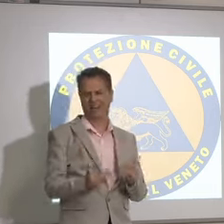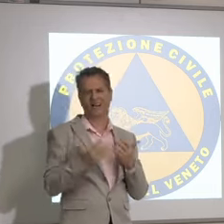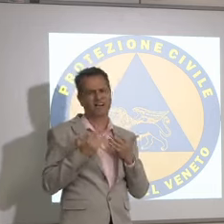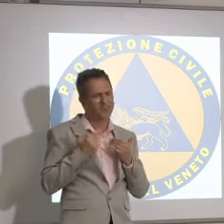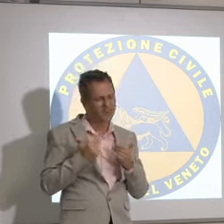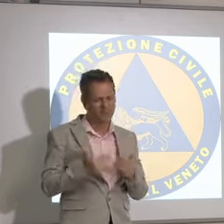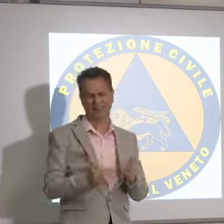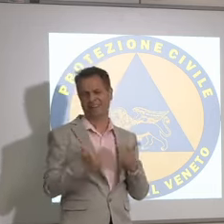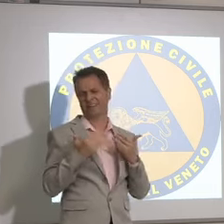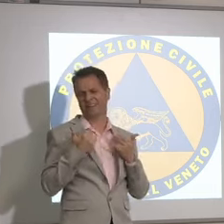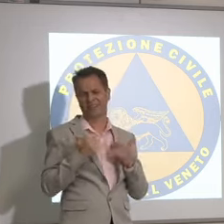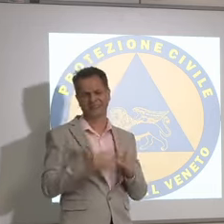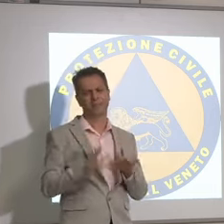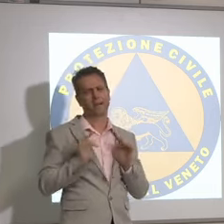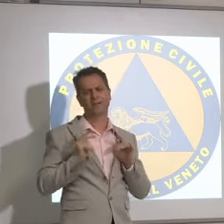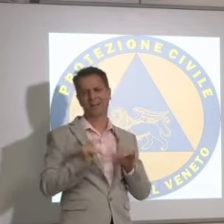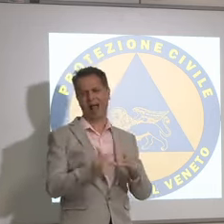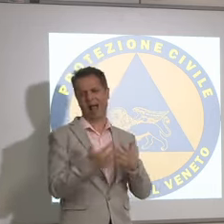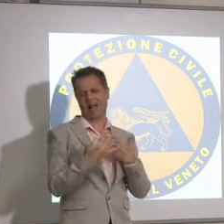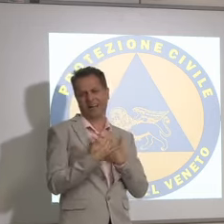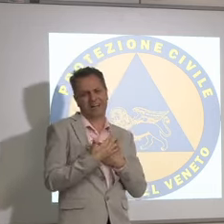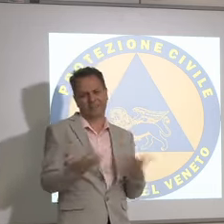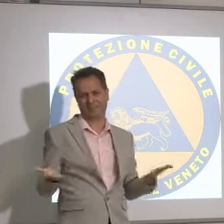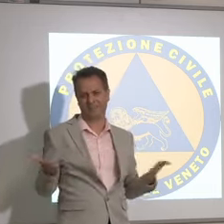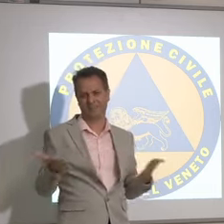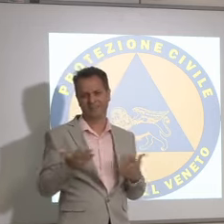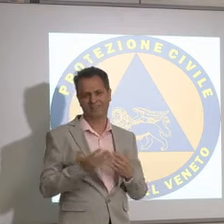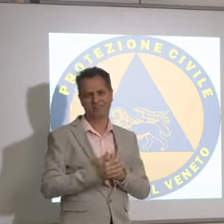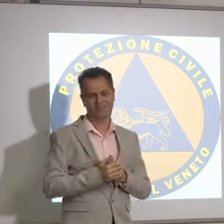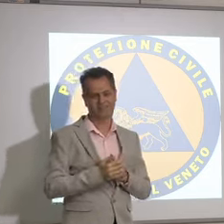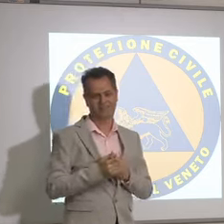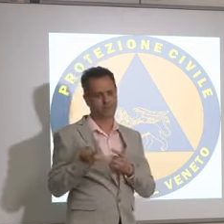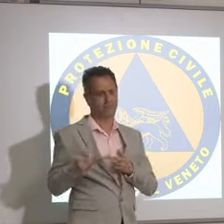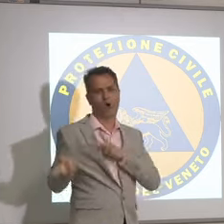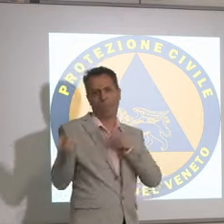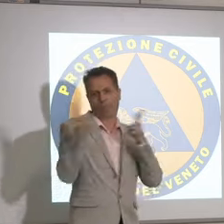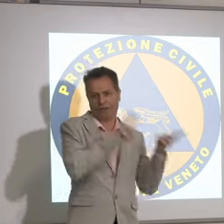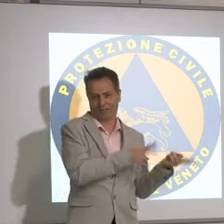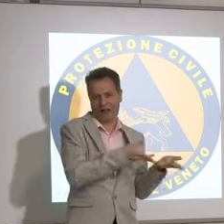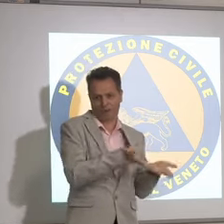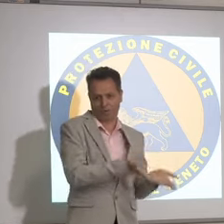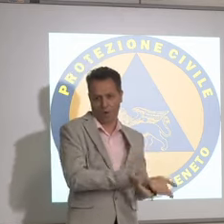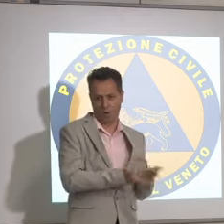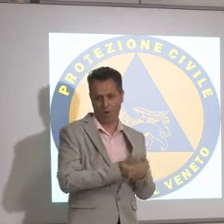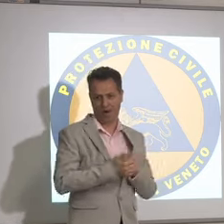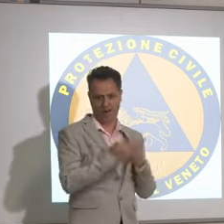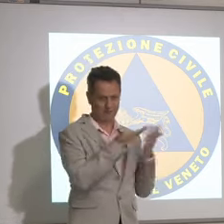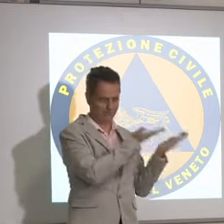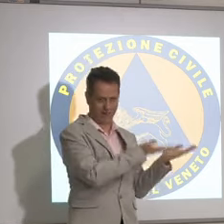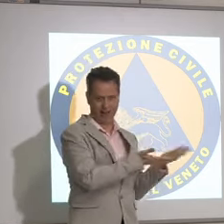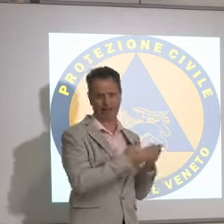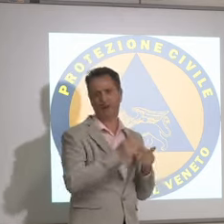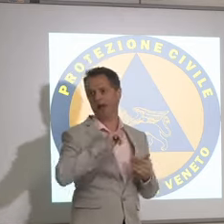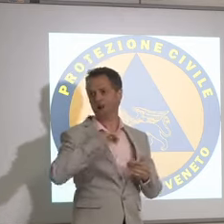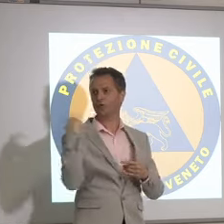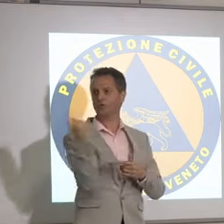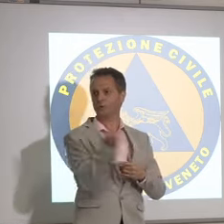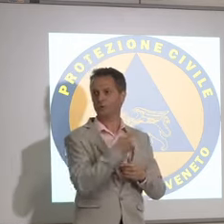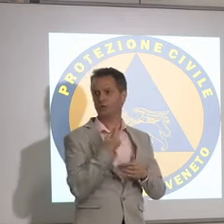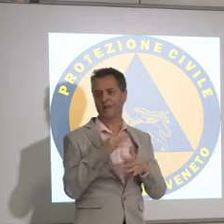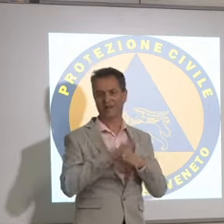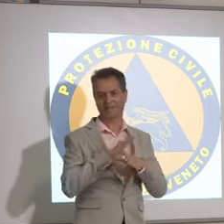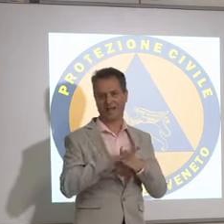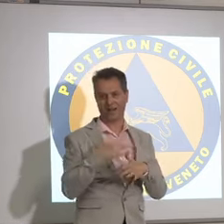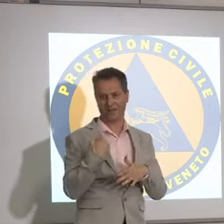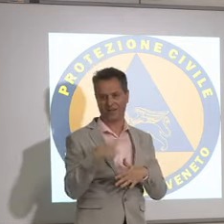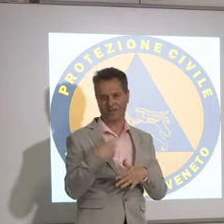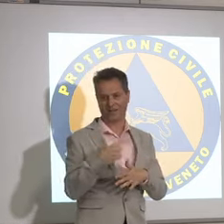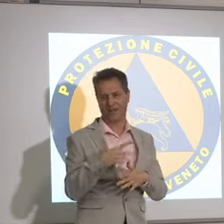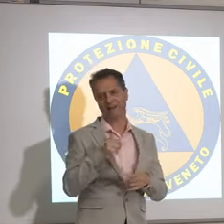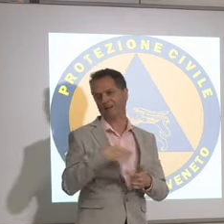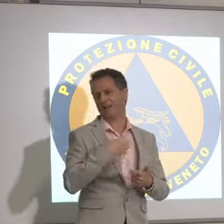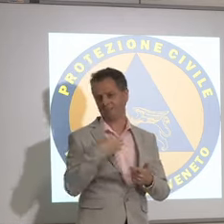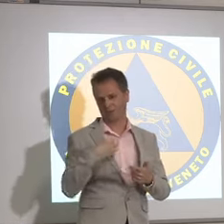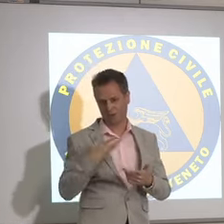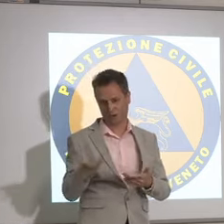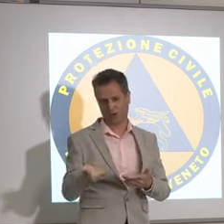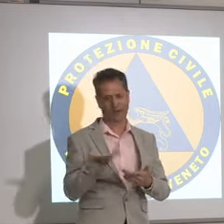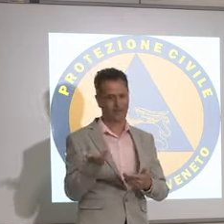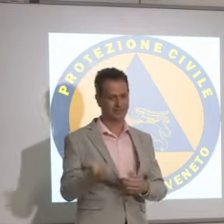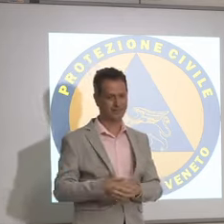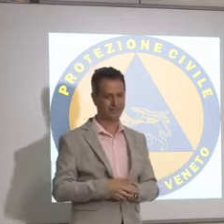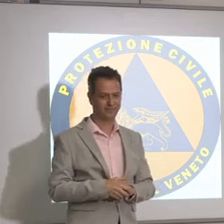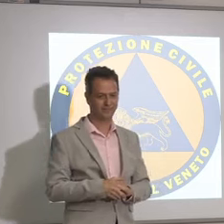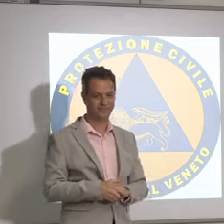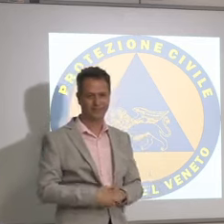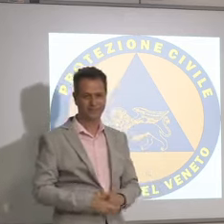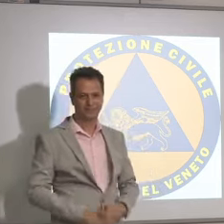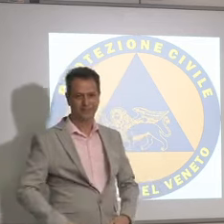ringraziamento ma voglio ringraziare in modo infinito per quello che ha fatto e gli porto proprio il ringraziamento di tutte le persone sorde e